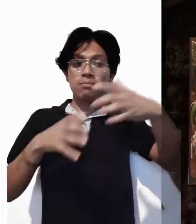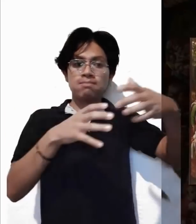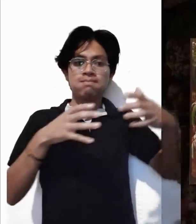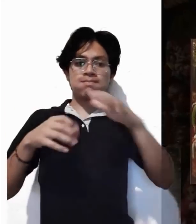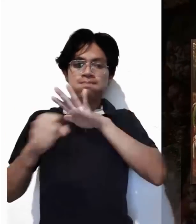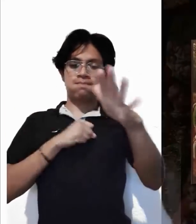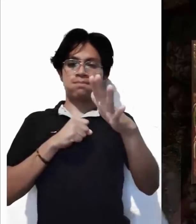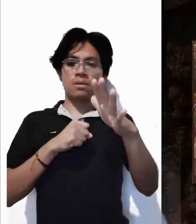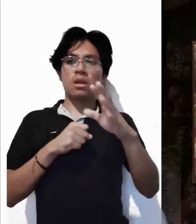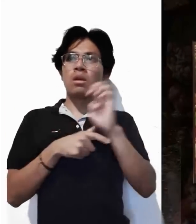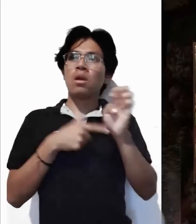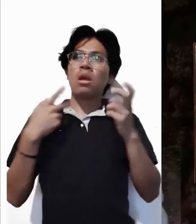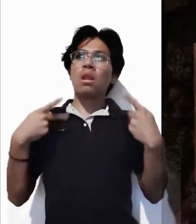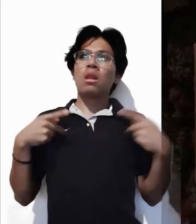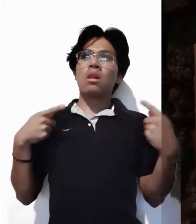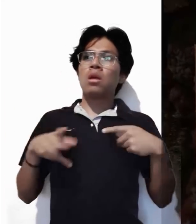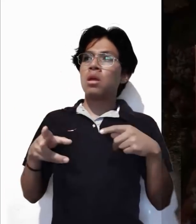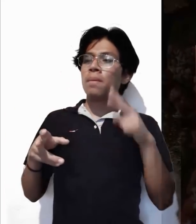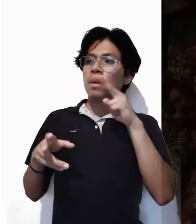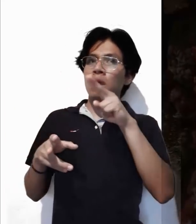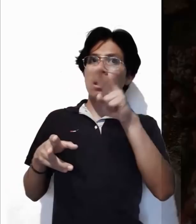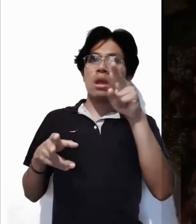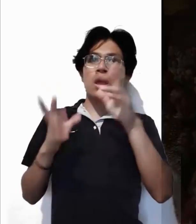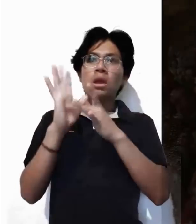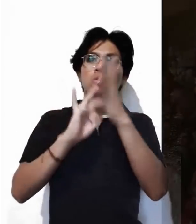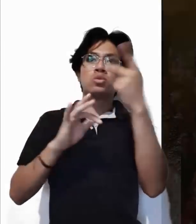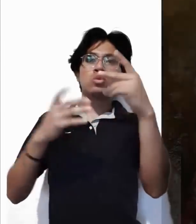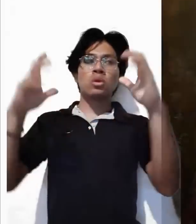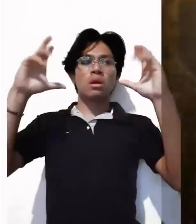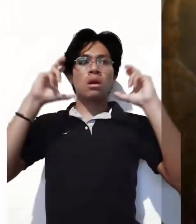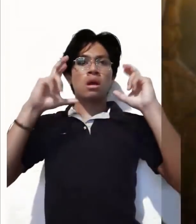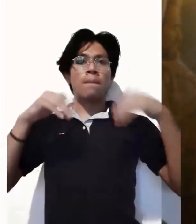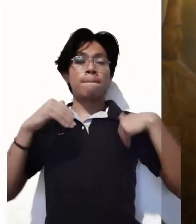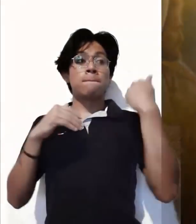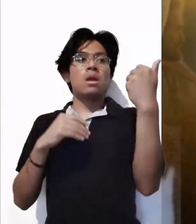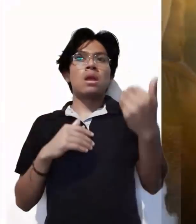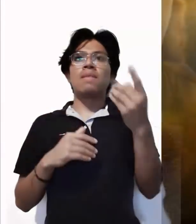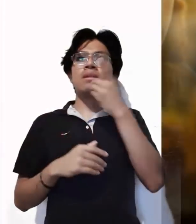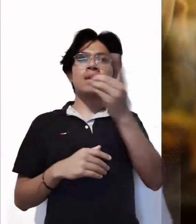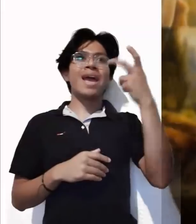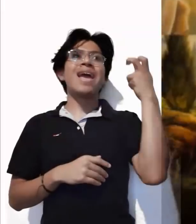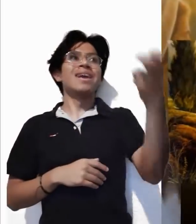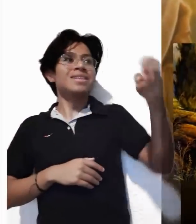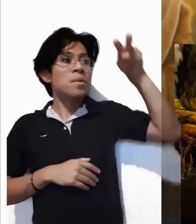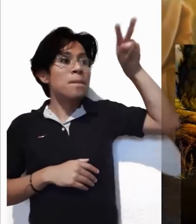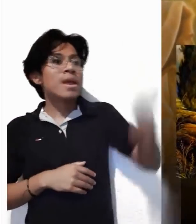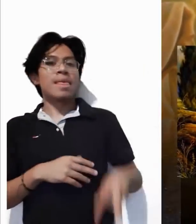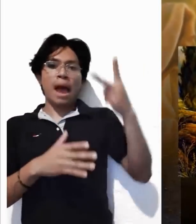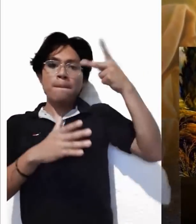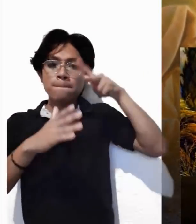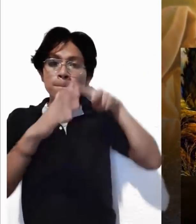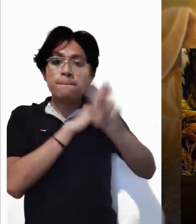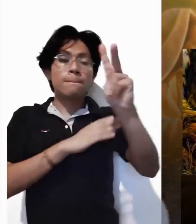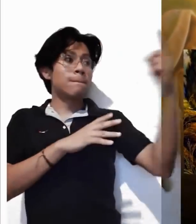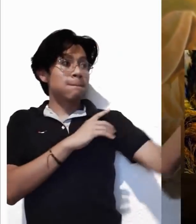canastos. Entonces la gente, al ver el signo que Jesús había hecho, decía, Este es en verdad